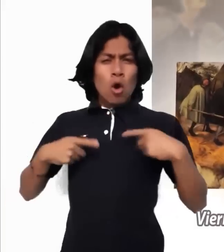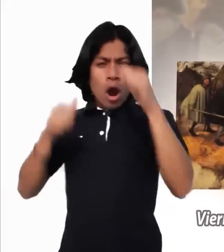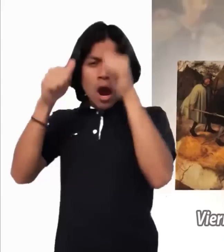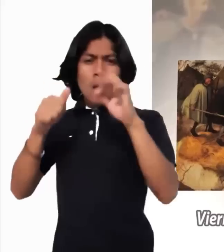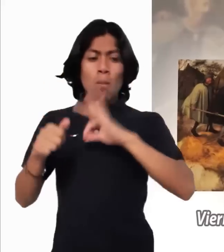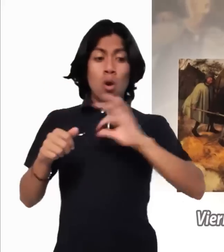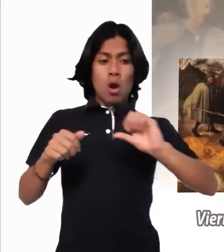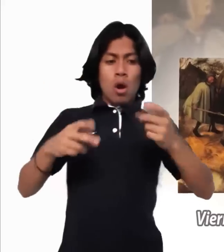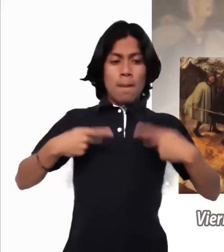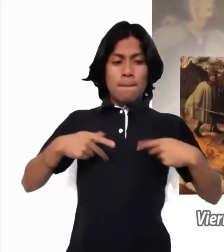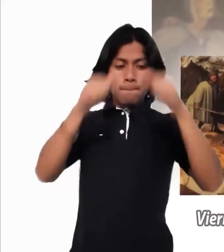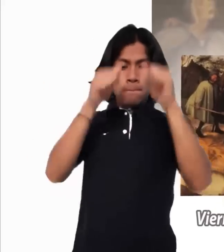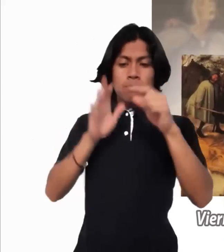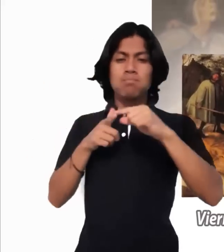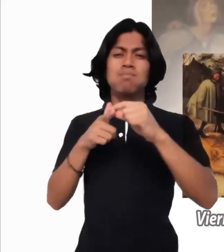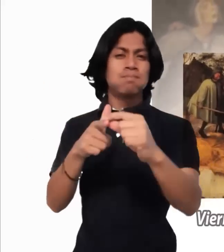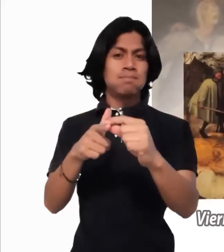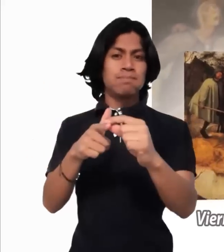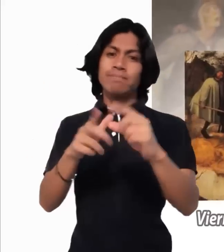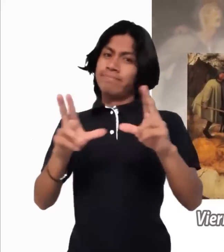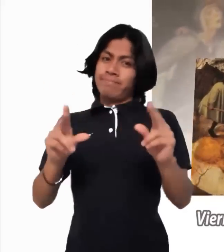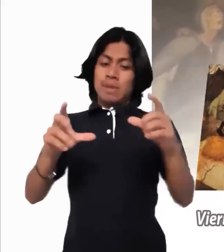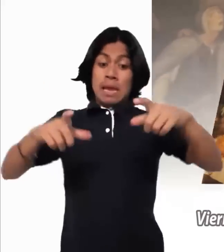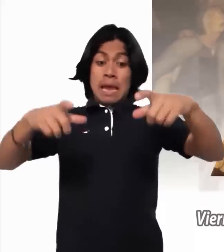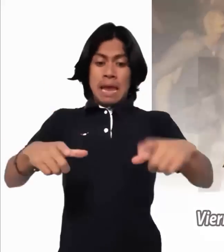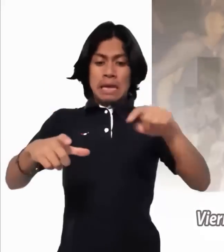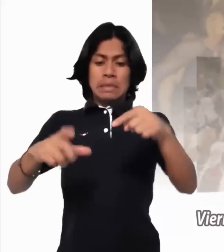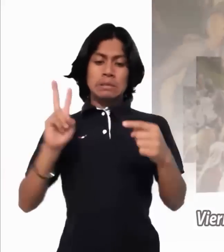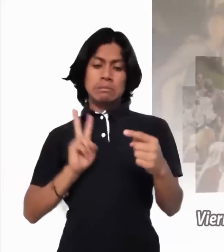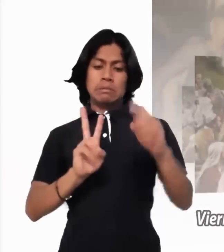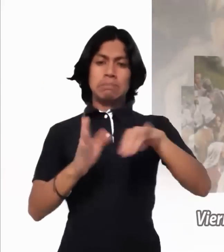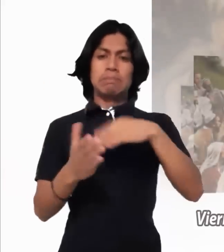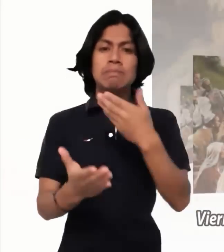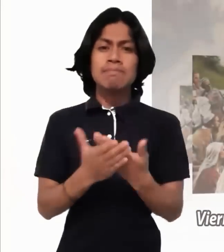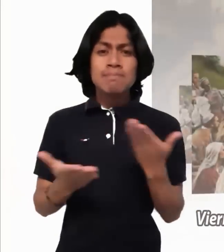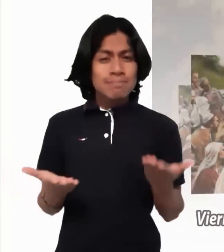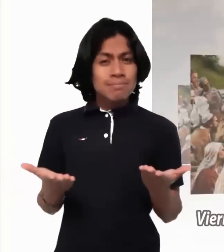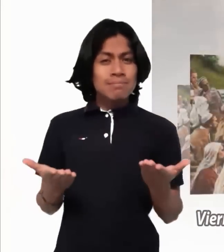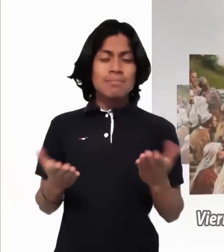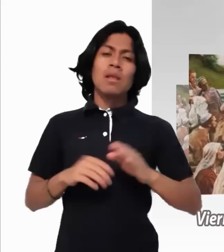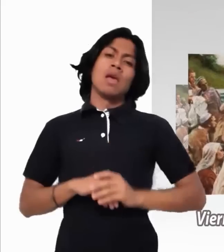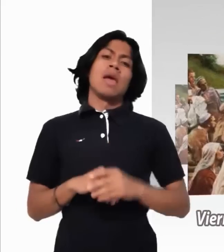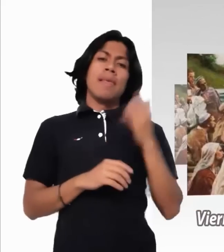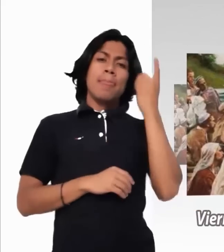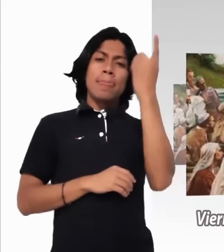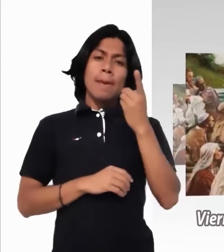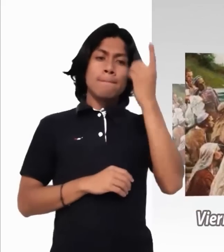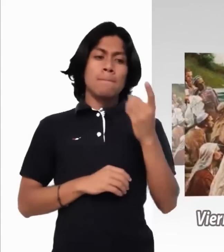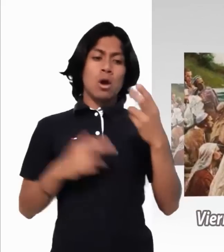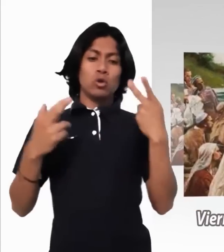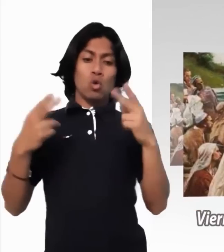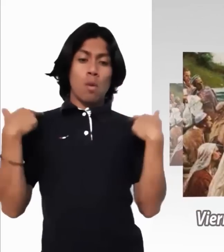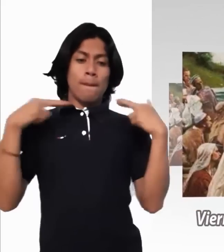caerán los dos en un hoyo? El discípulo no es superior a su maestro, pero cuando termine su aprendizaje,